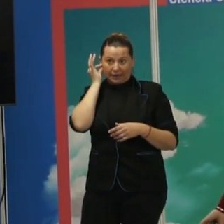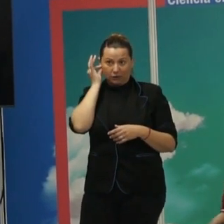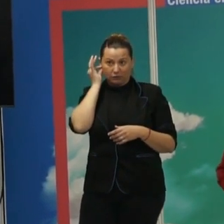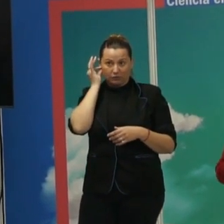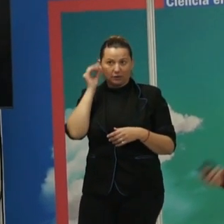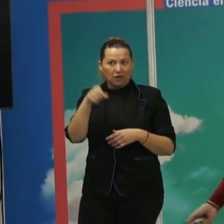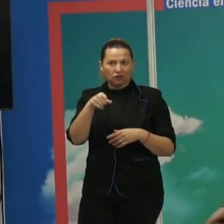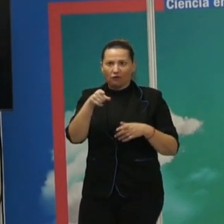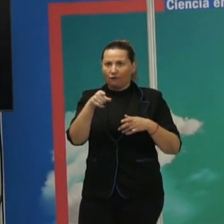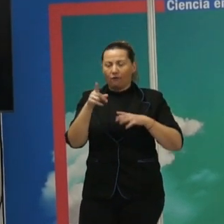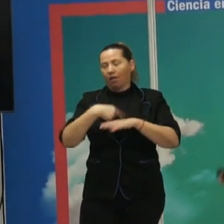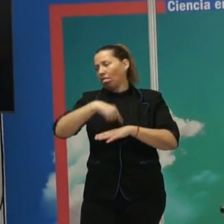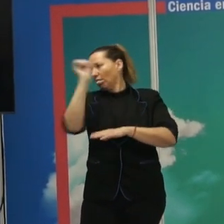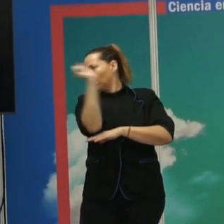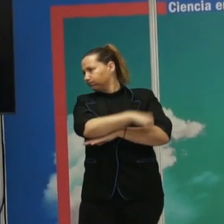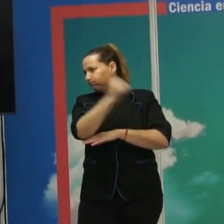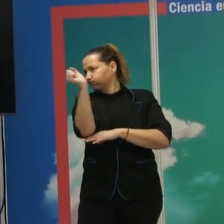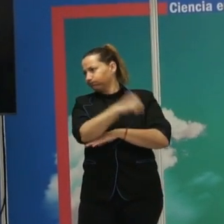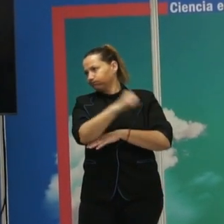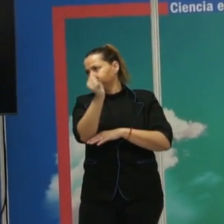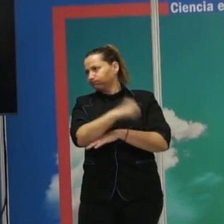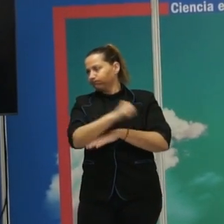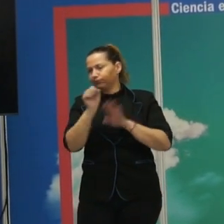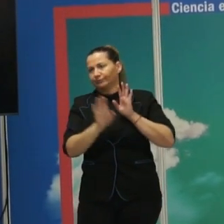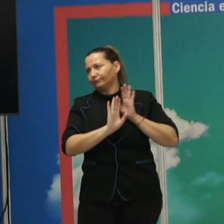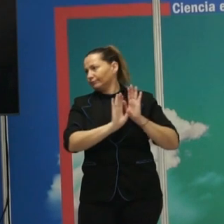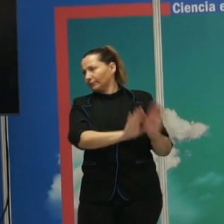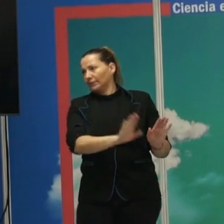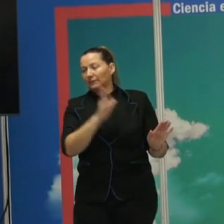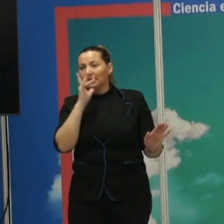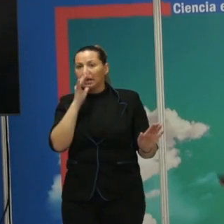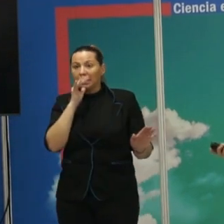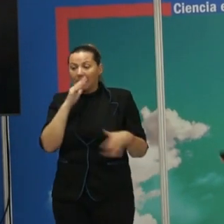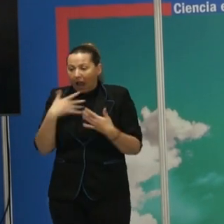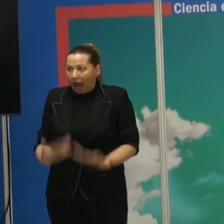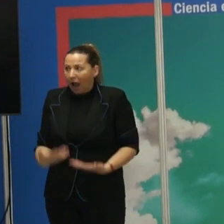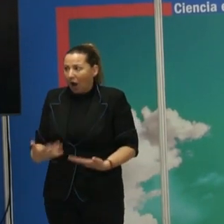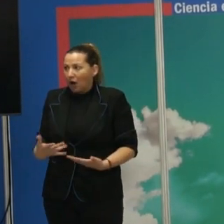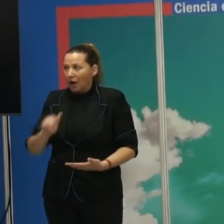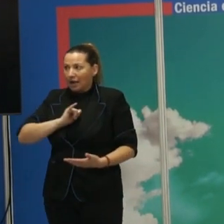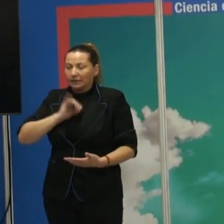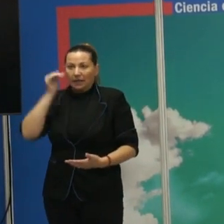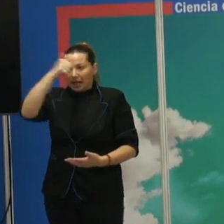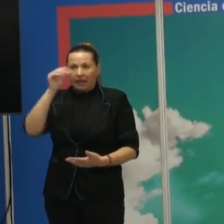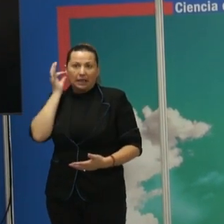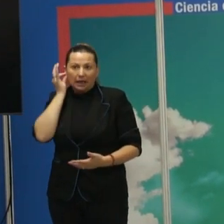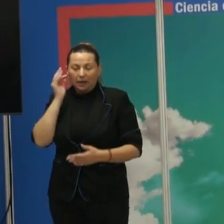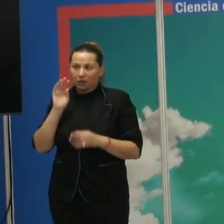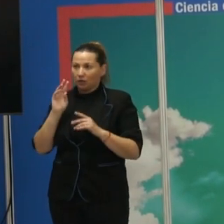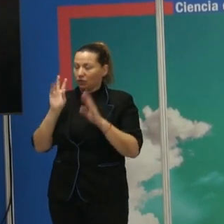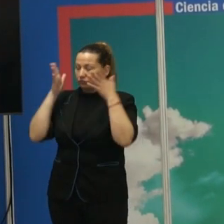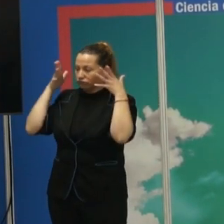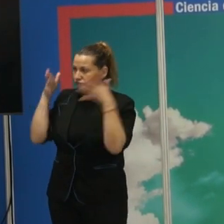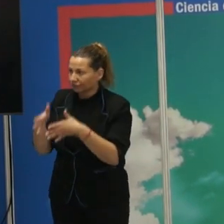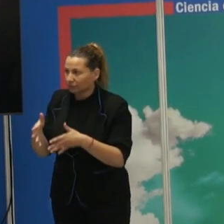excluida, ignorada y que ahora, de repente, pues crea mucha expectación y mucho interés. La identidad étnica, que es otra de